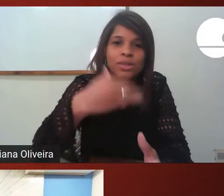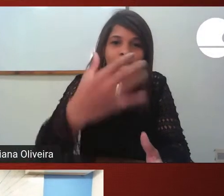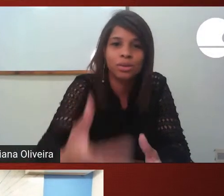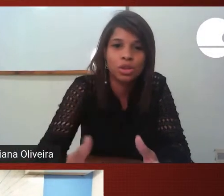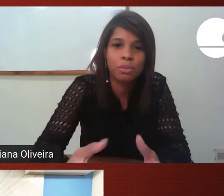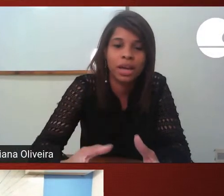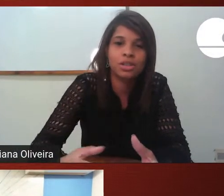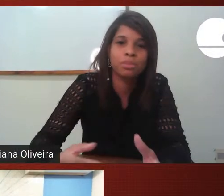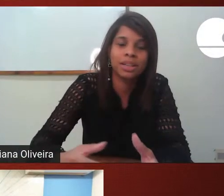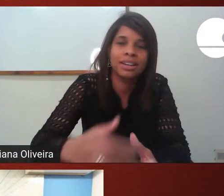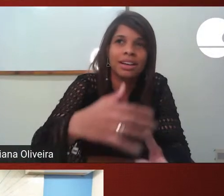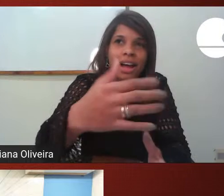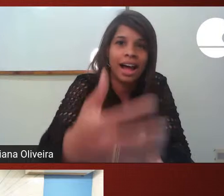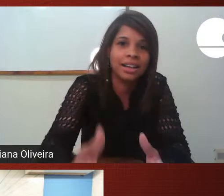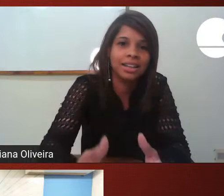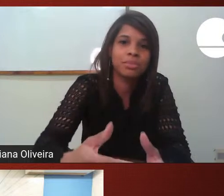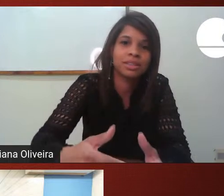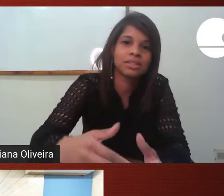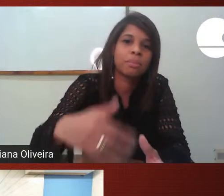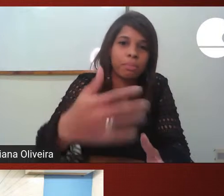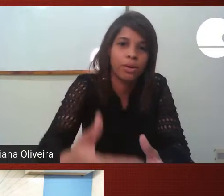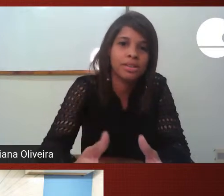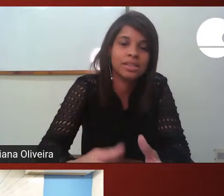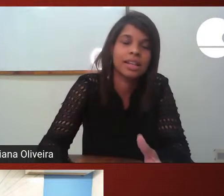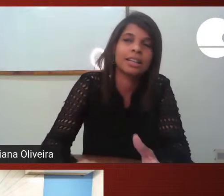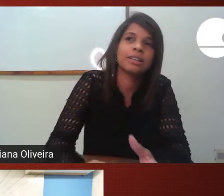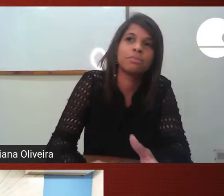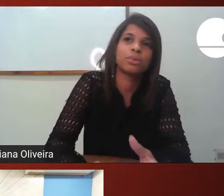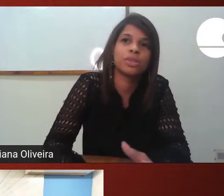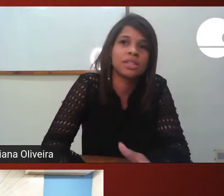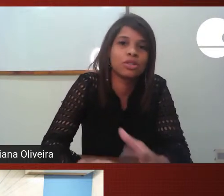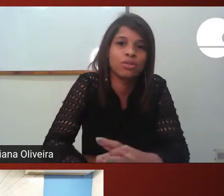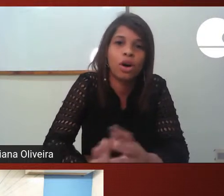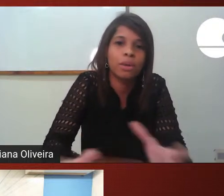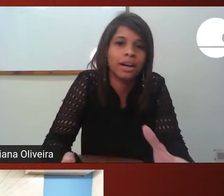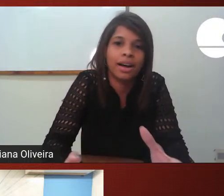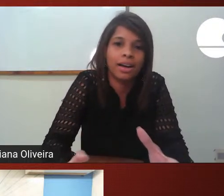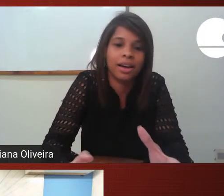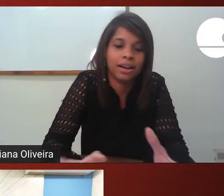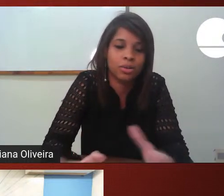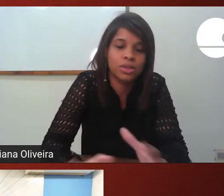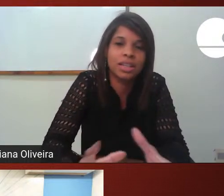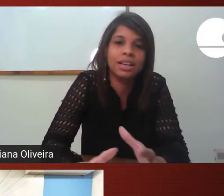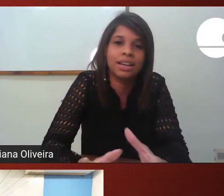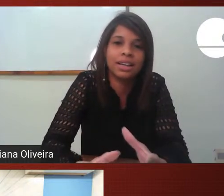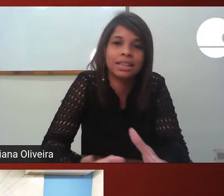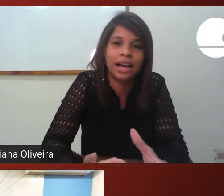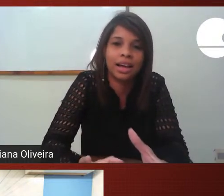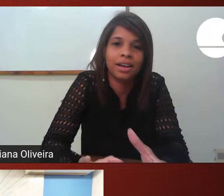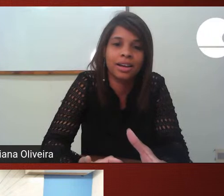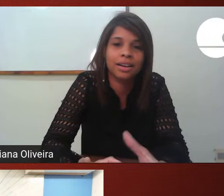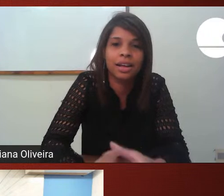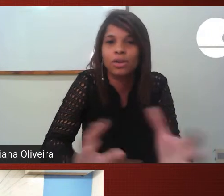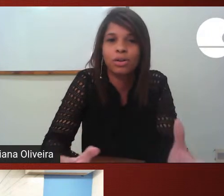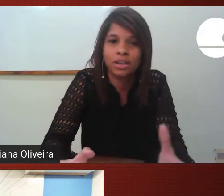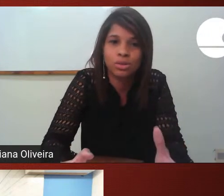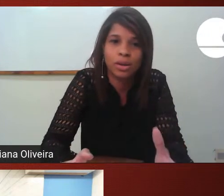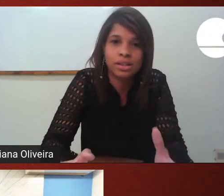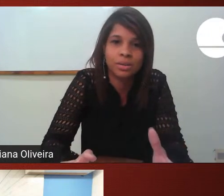consequentemente aprender a Libras pós né depois de forma a conseguir lidar em qualquer situação